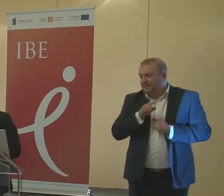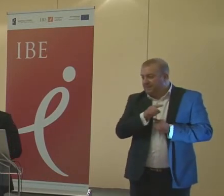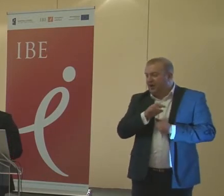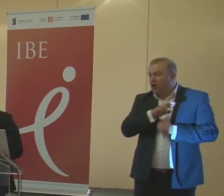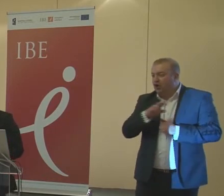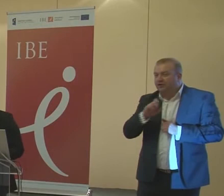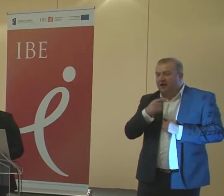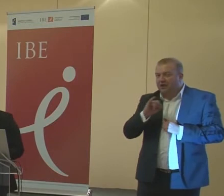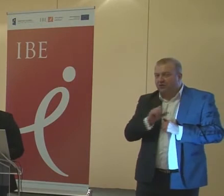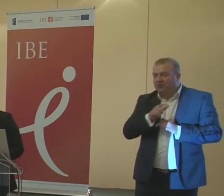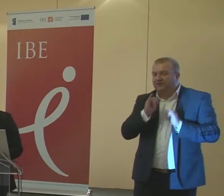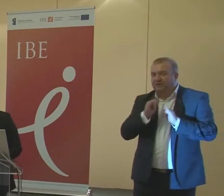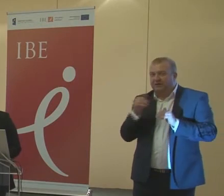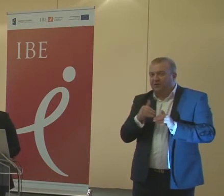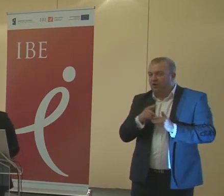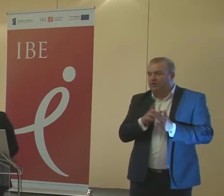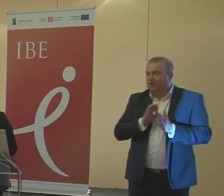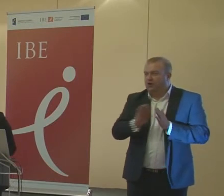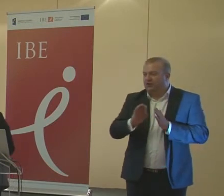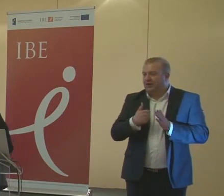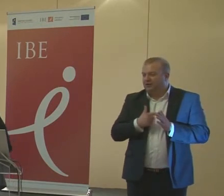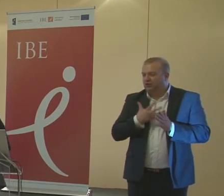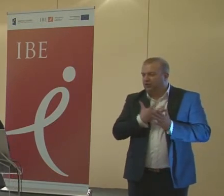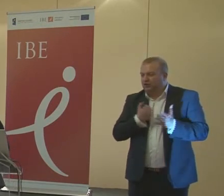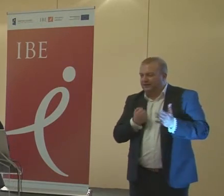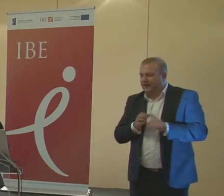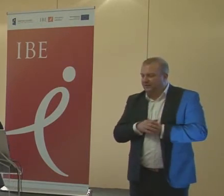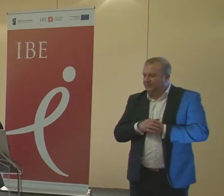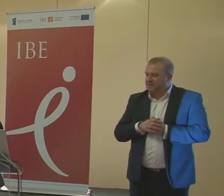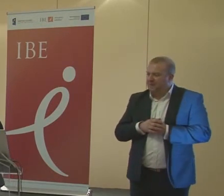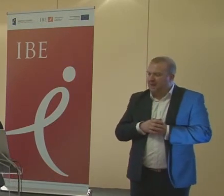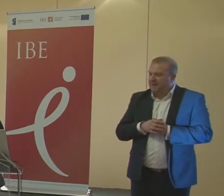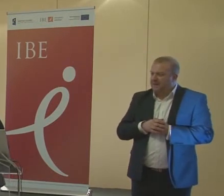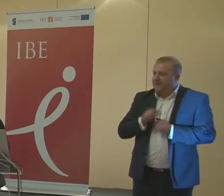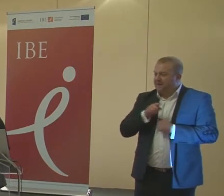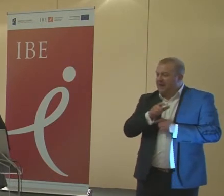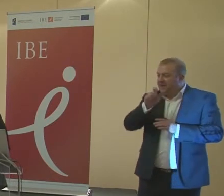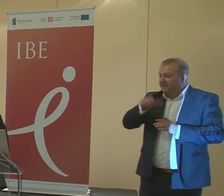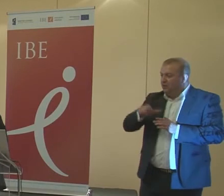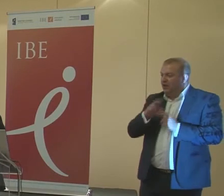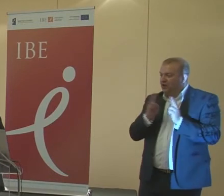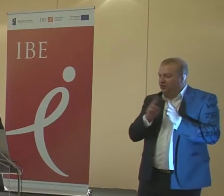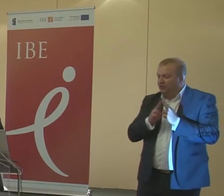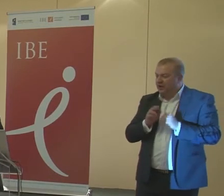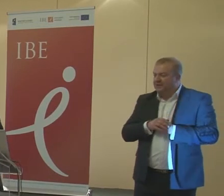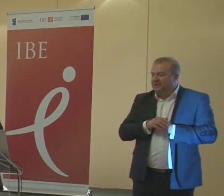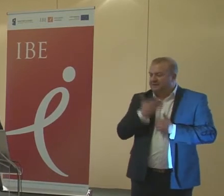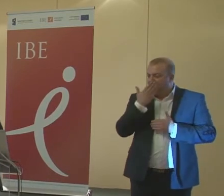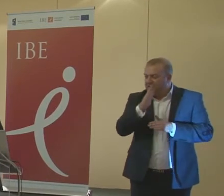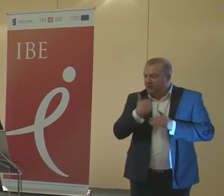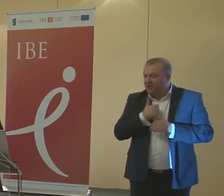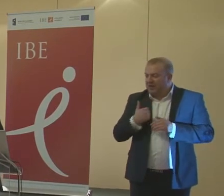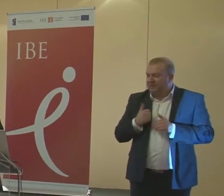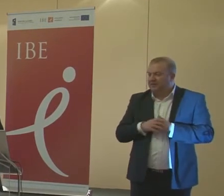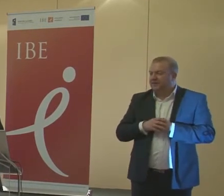informacje mogą również od nas uzyskać. Te indywidualne konsultacje pokazały